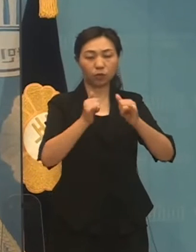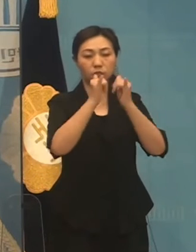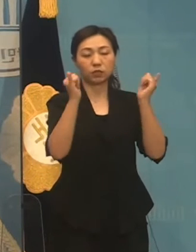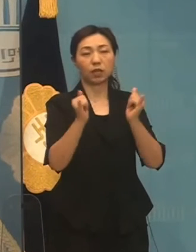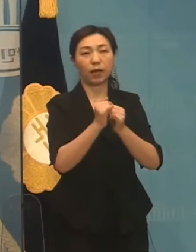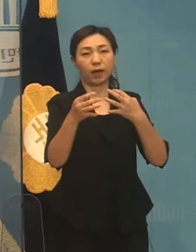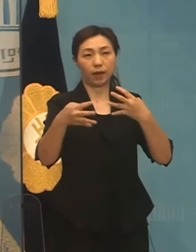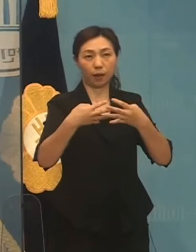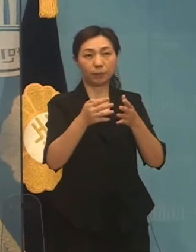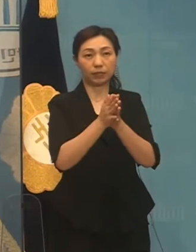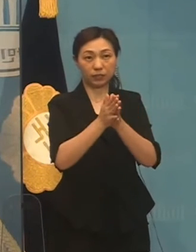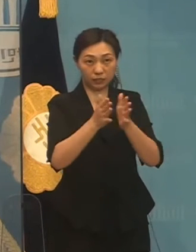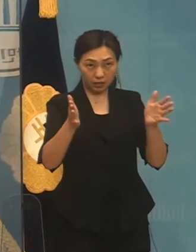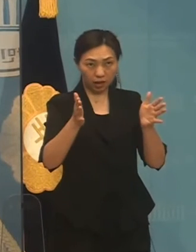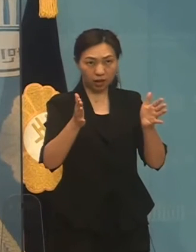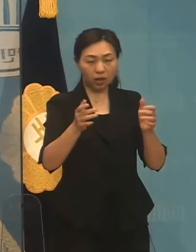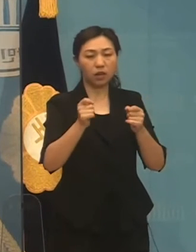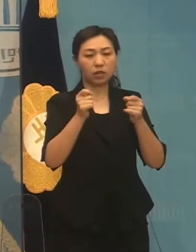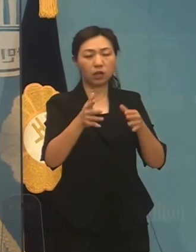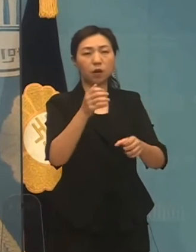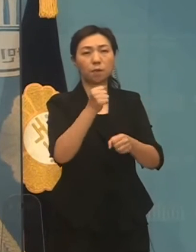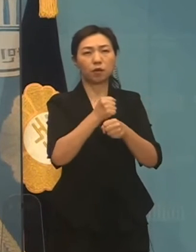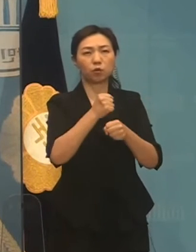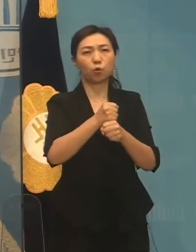다행이고 긍정적입니다.